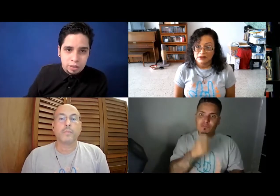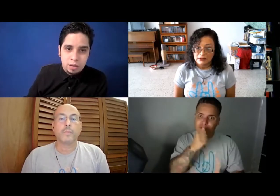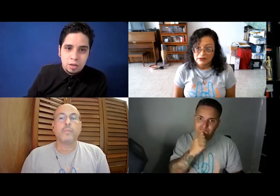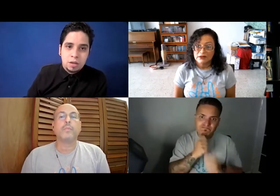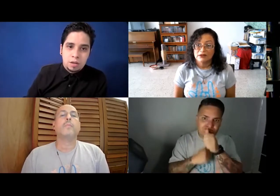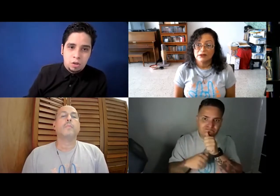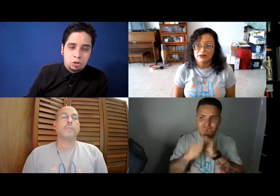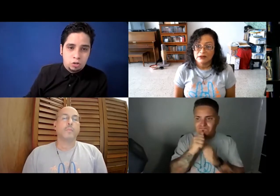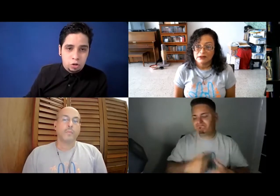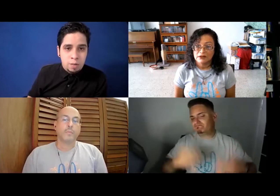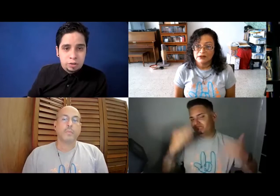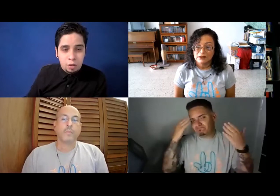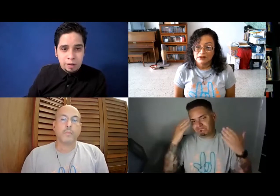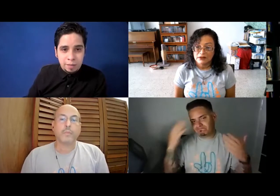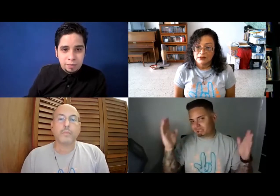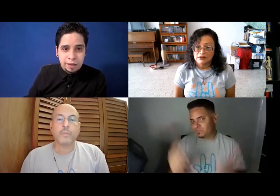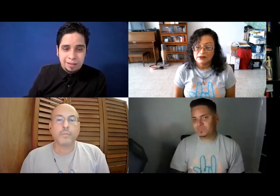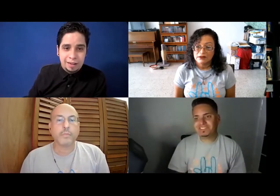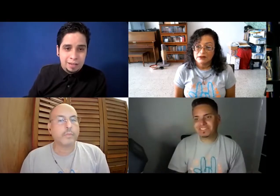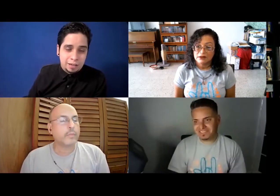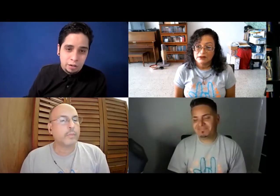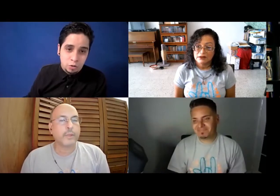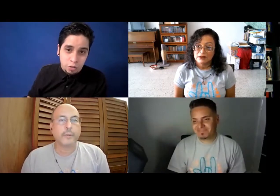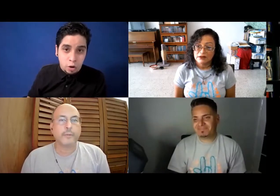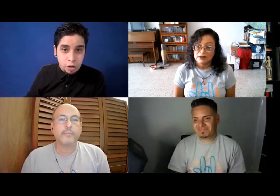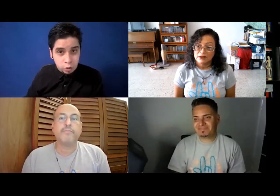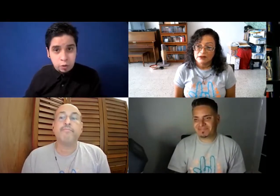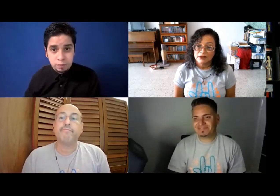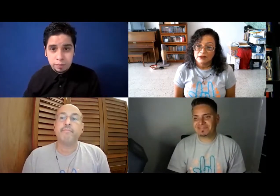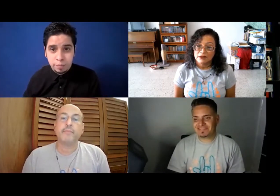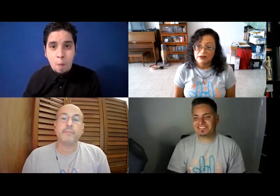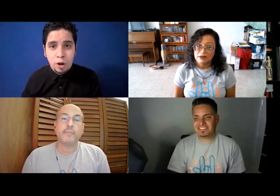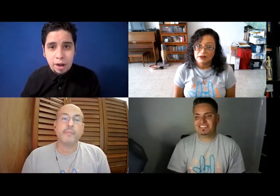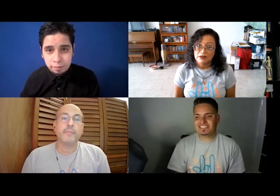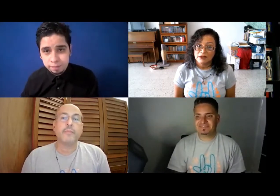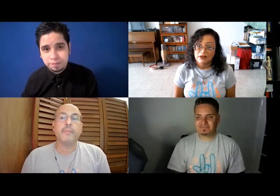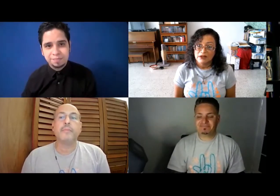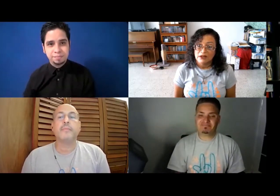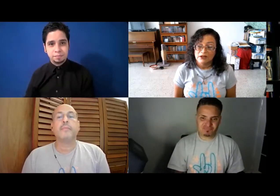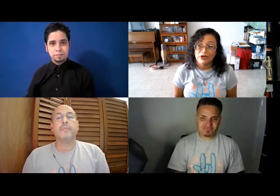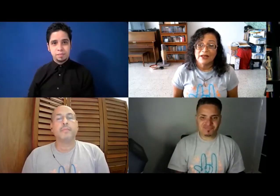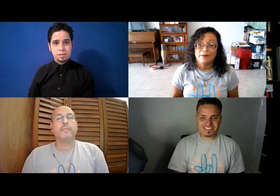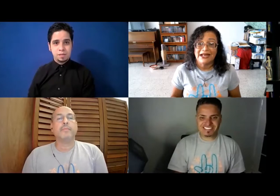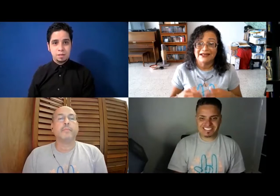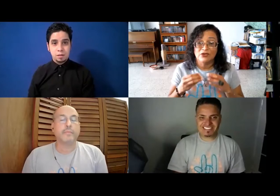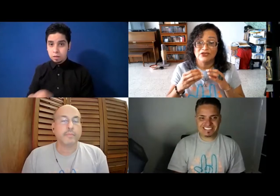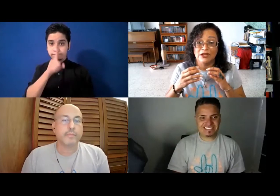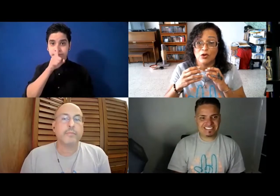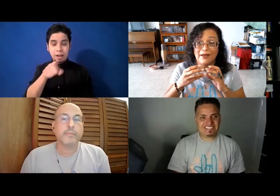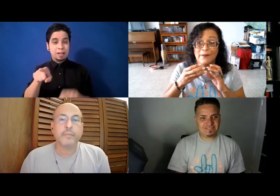y nosotros los sordos hemos estado, ¿verdad? en resiliencia y luchando con esto, pero vamos por ahí. No, y también la situación de lo que es